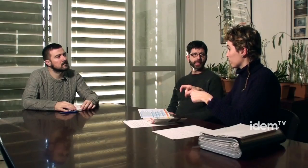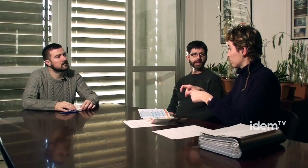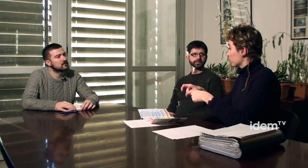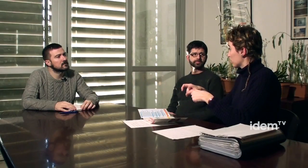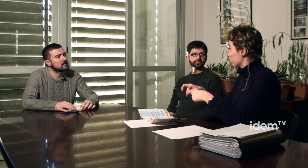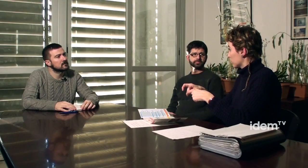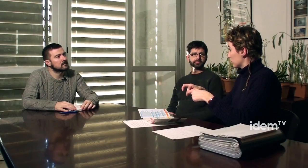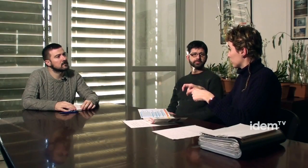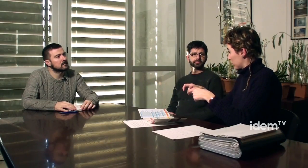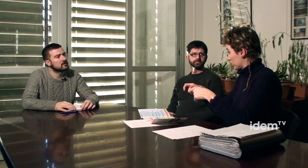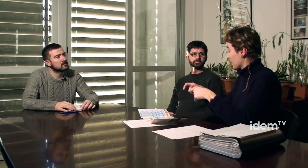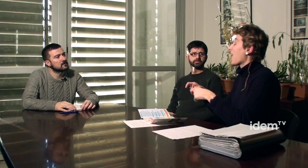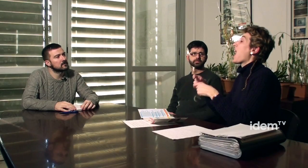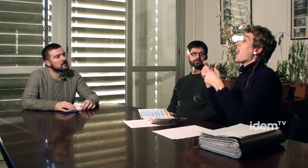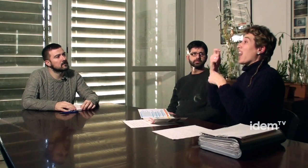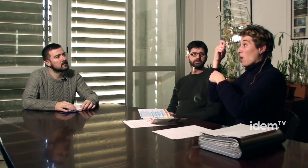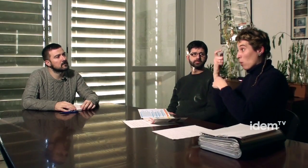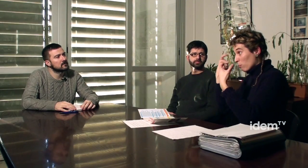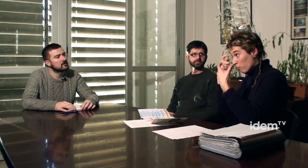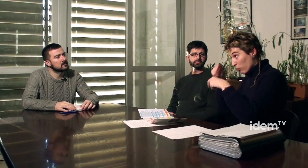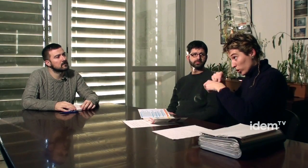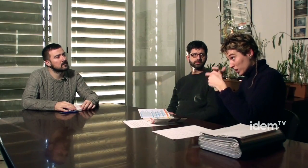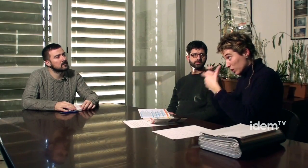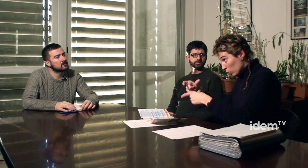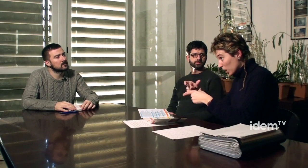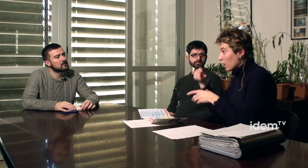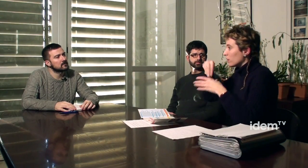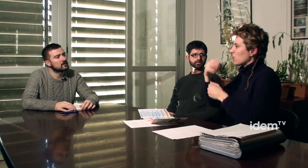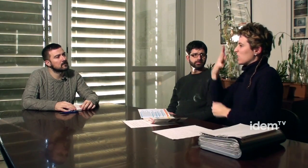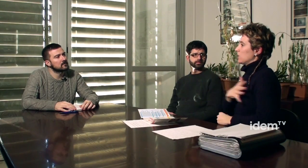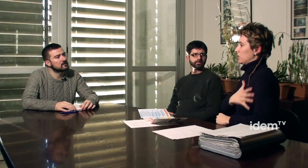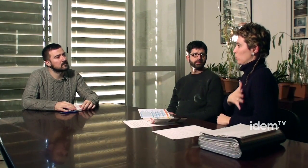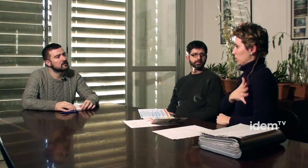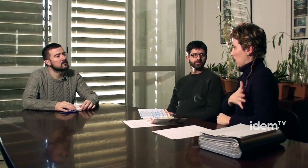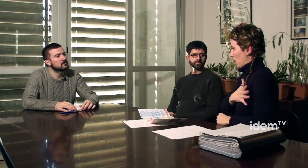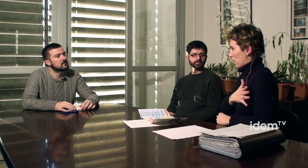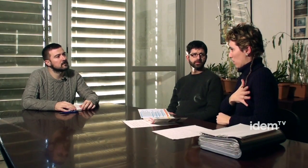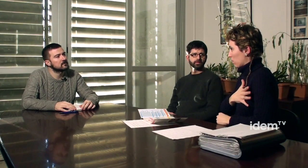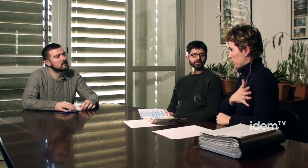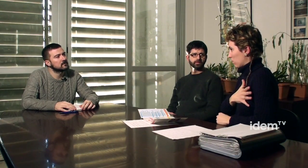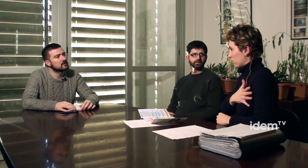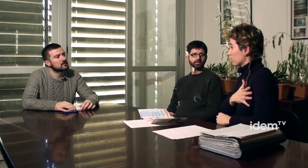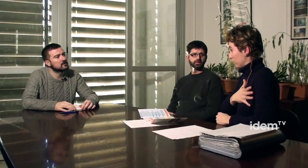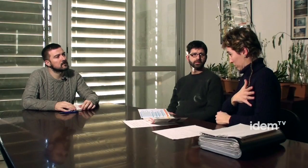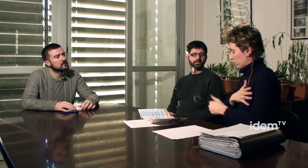és la vocal de política sectorial, que hi ha cinc